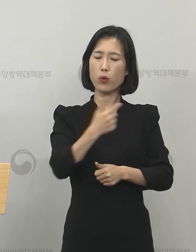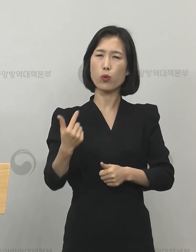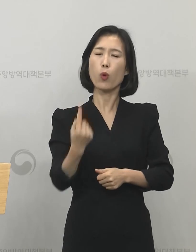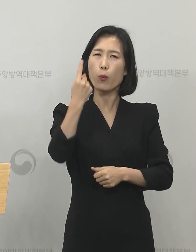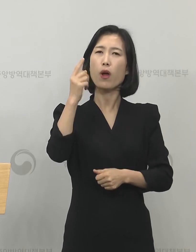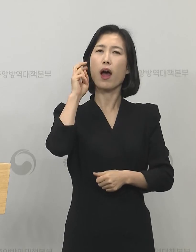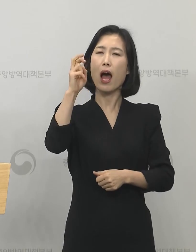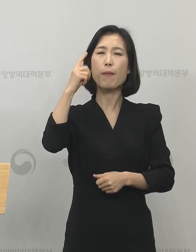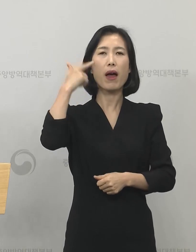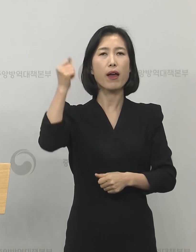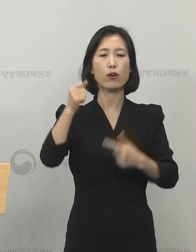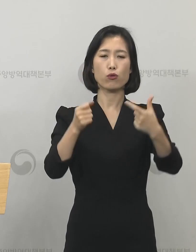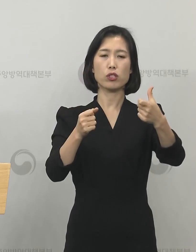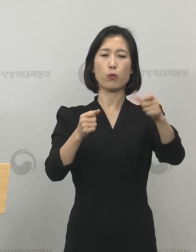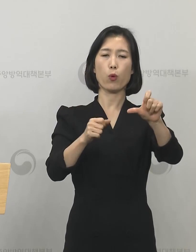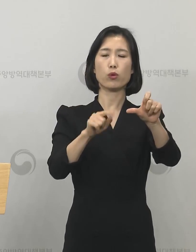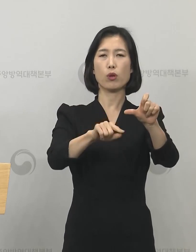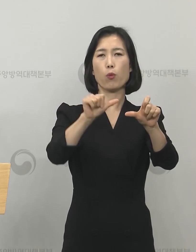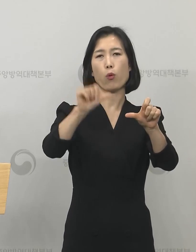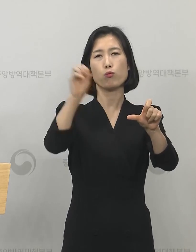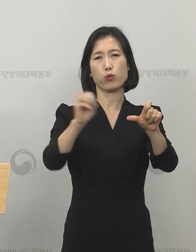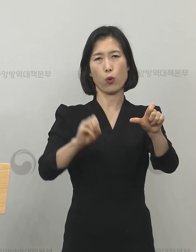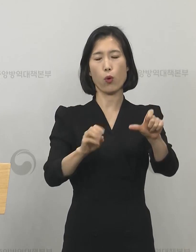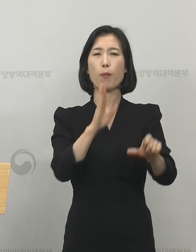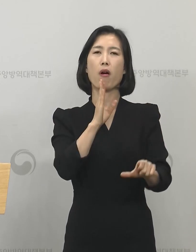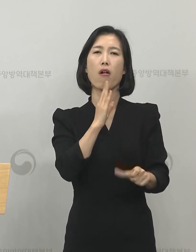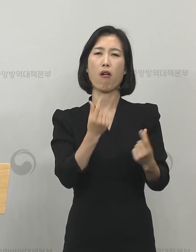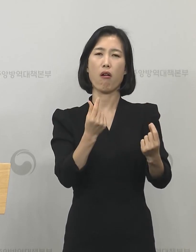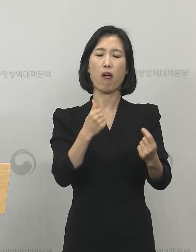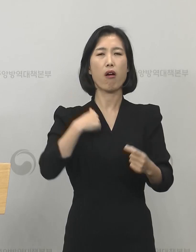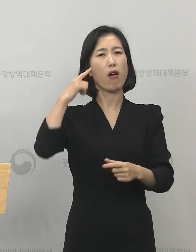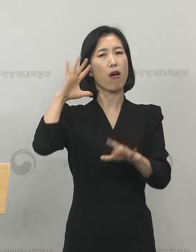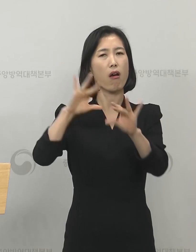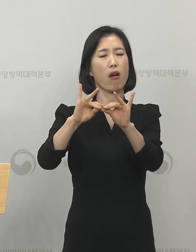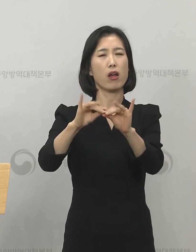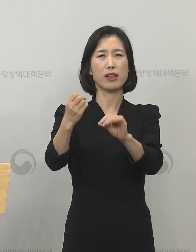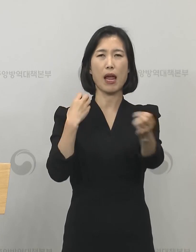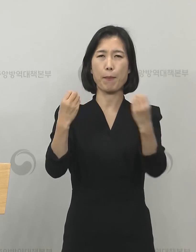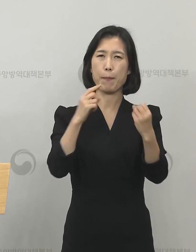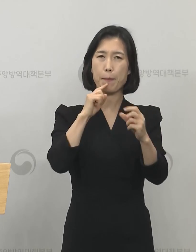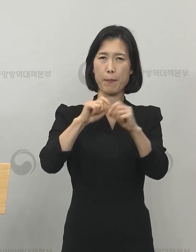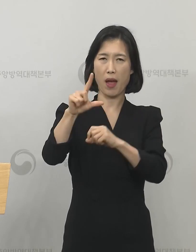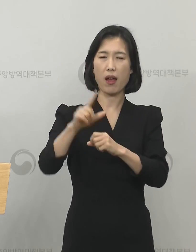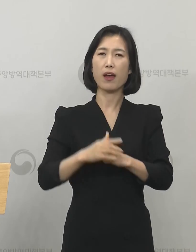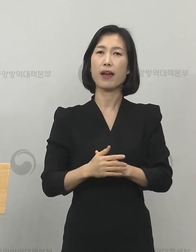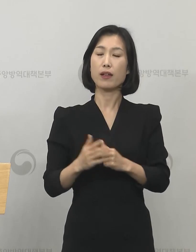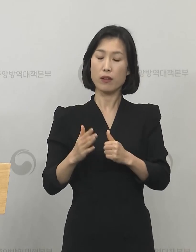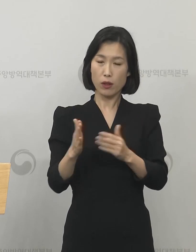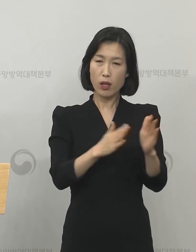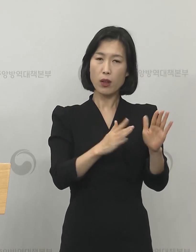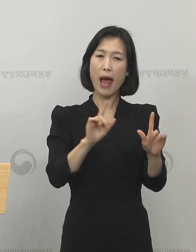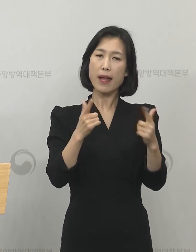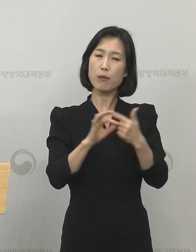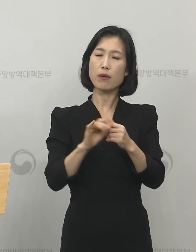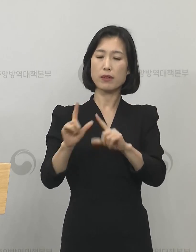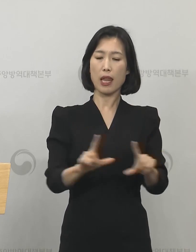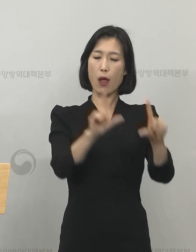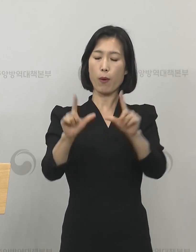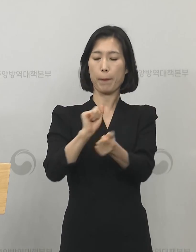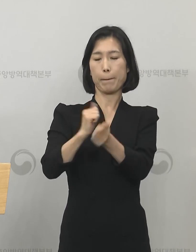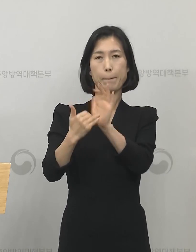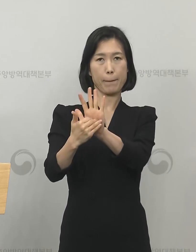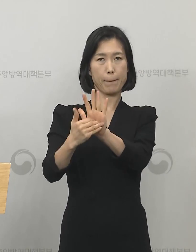65.5%가 그렇다라고 응답하셨습니다. 한편 생활 속 방역 활동으로